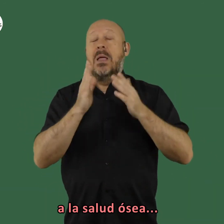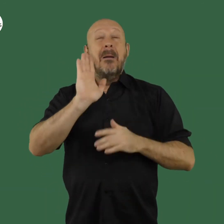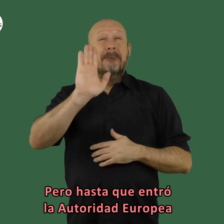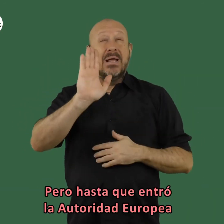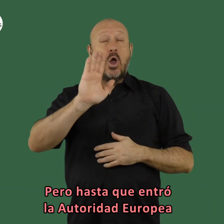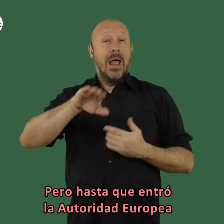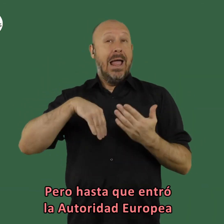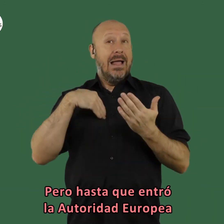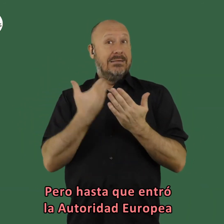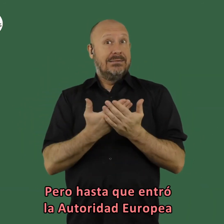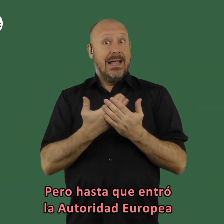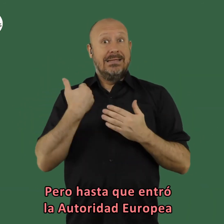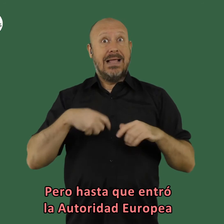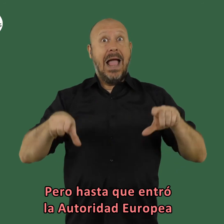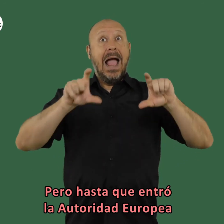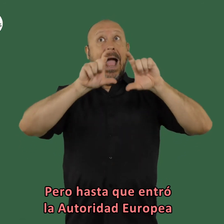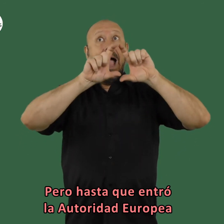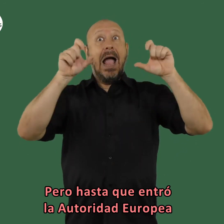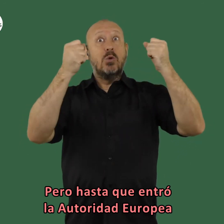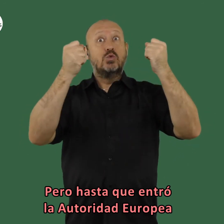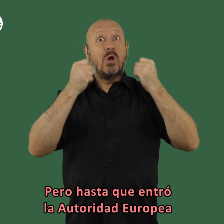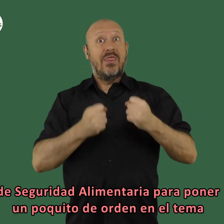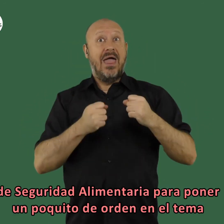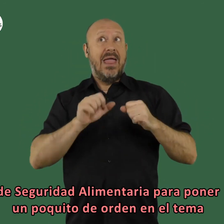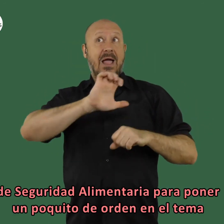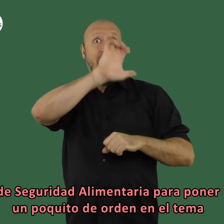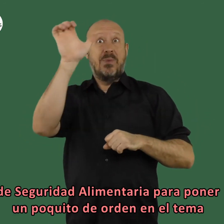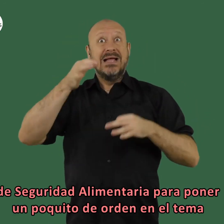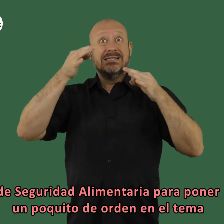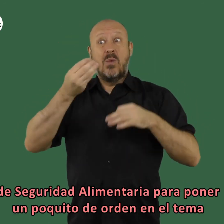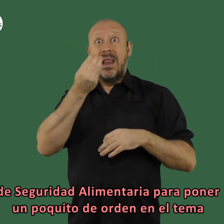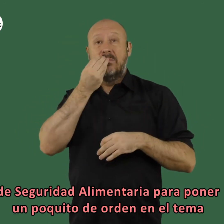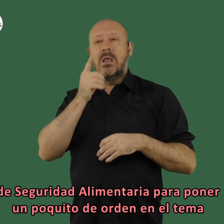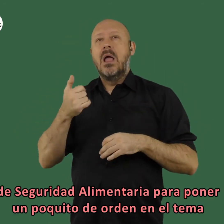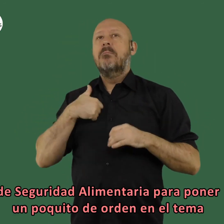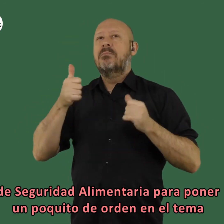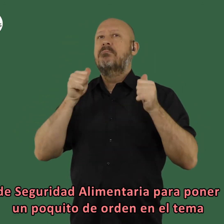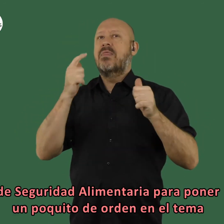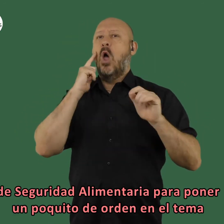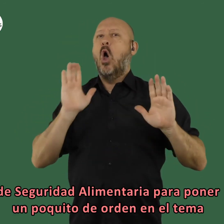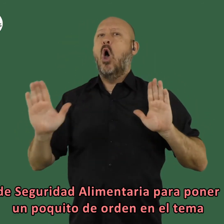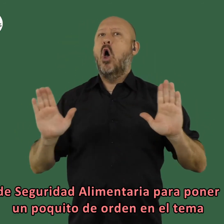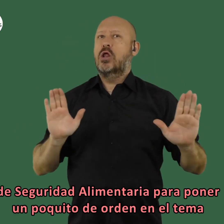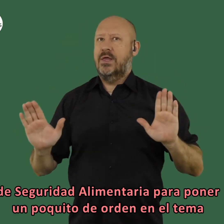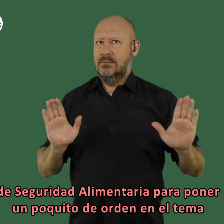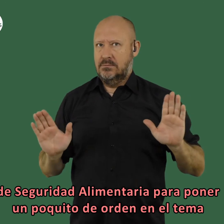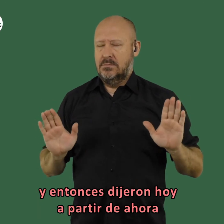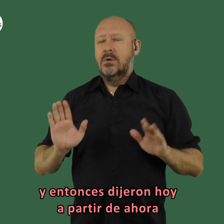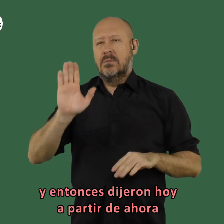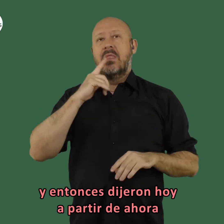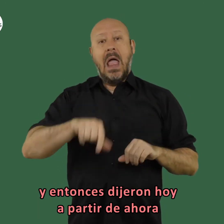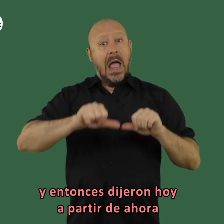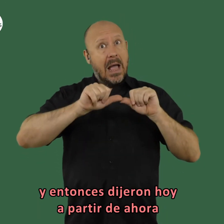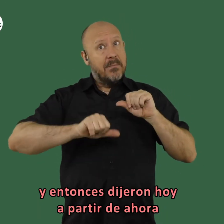ósea pero hasta que entró la autoridad europea de seguridad alimentaria para poner un poquito de orden en el tema